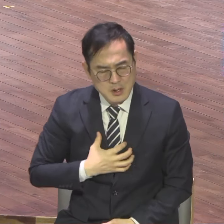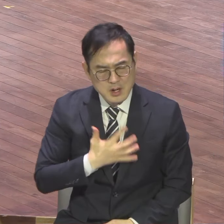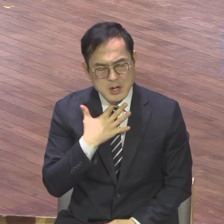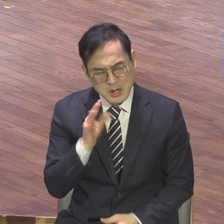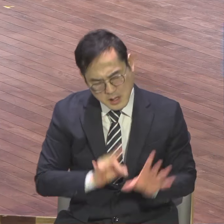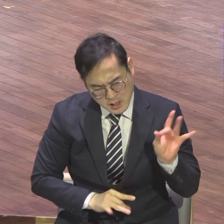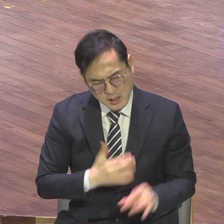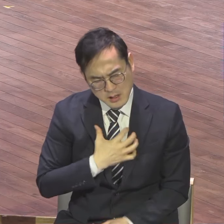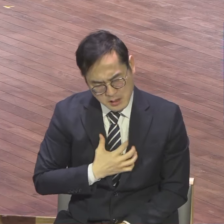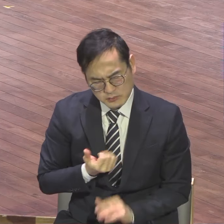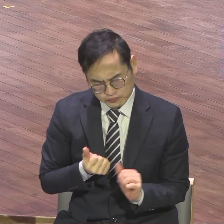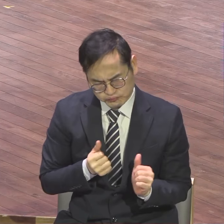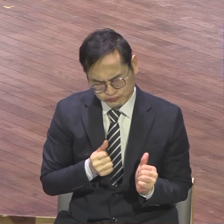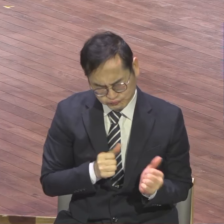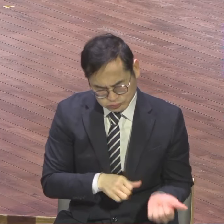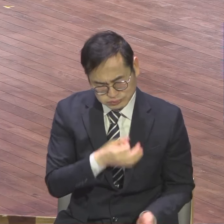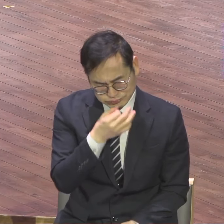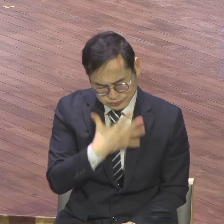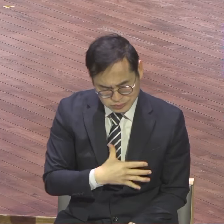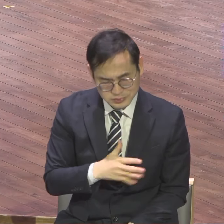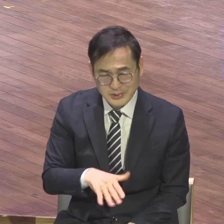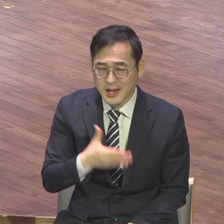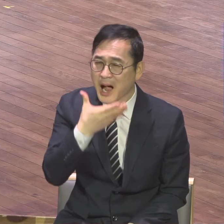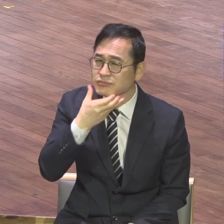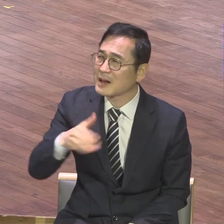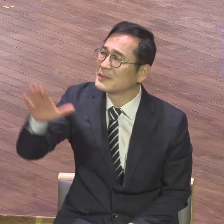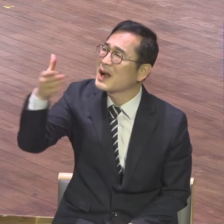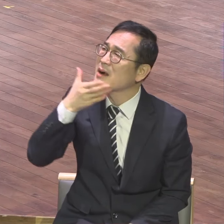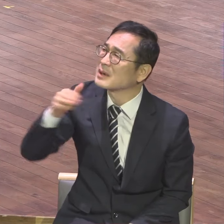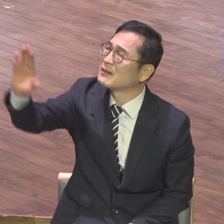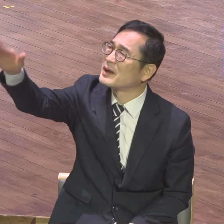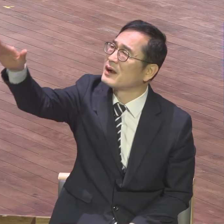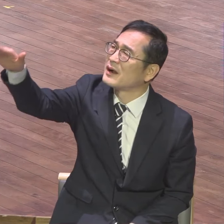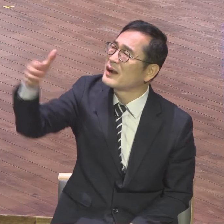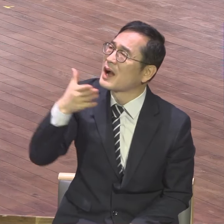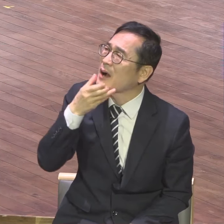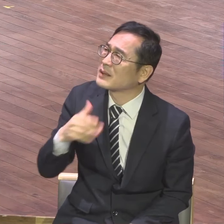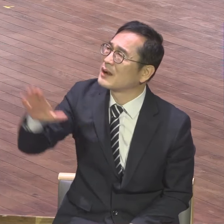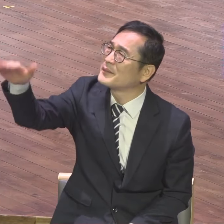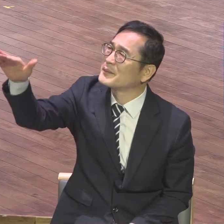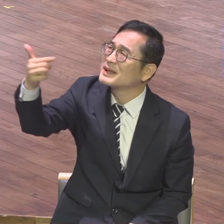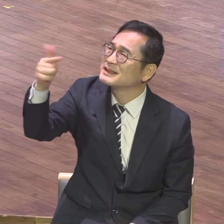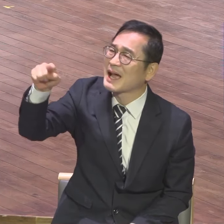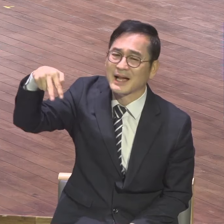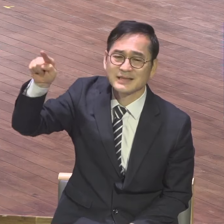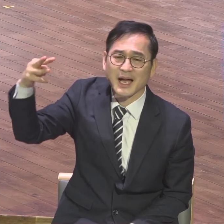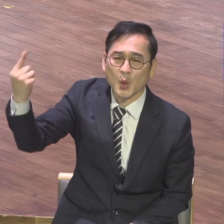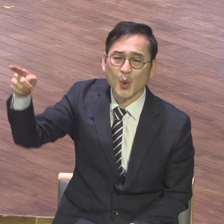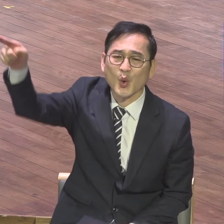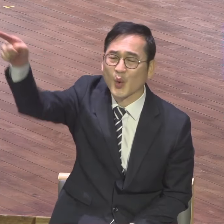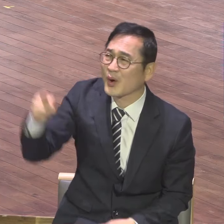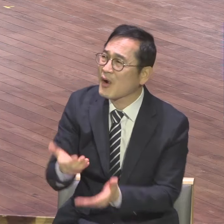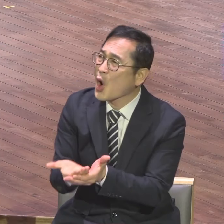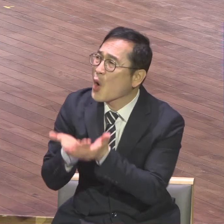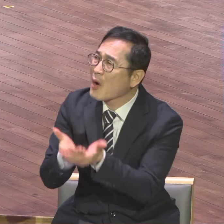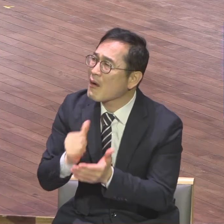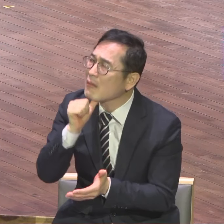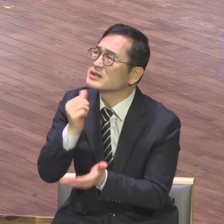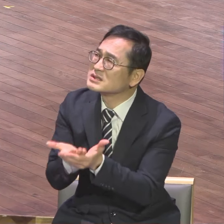가지고 아브라함에게 아브라함이 저 나사로, 우리 집에 얻어먹던 저 나사로 좀 보내서